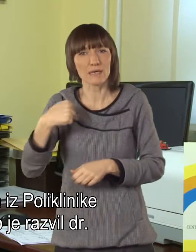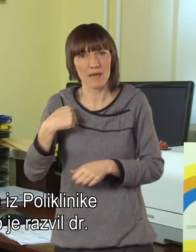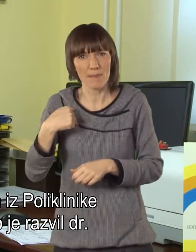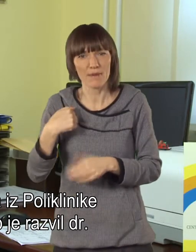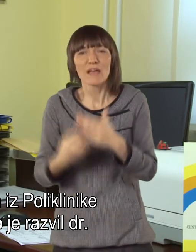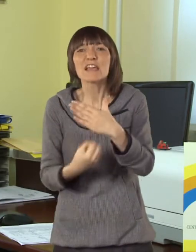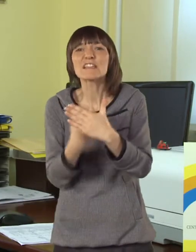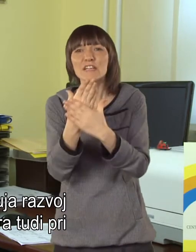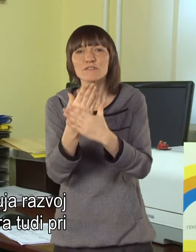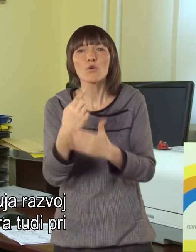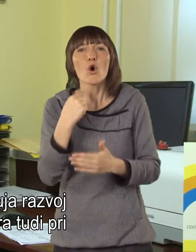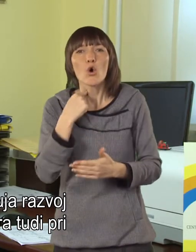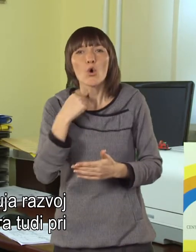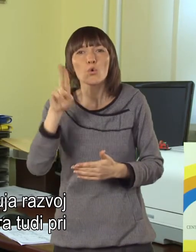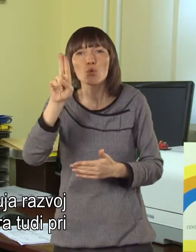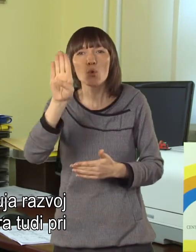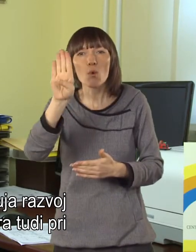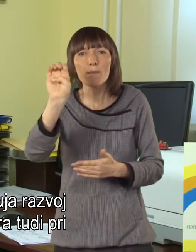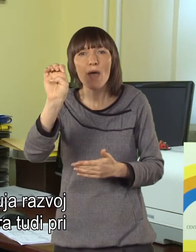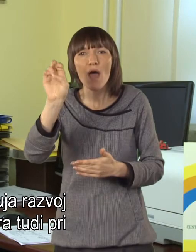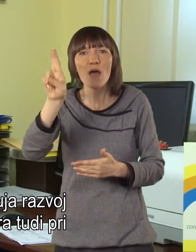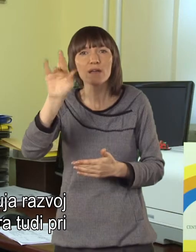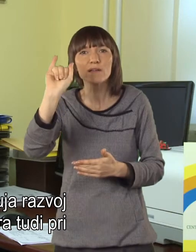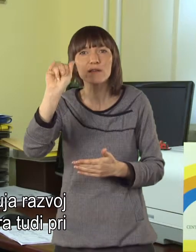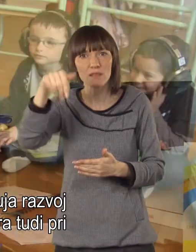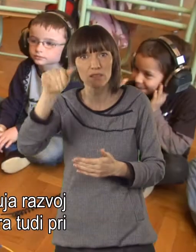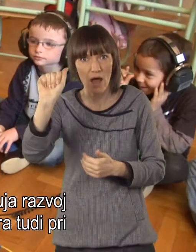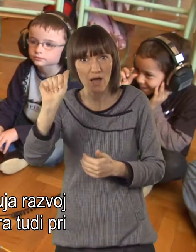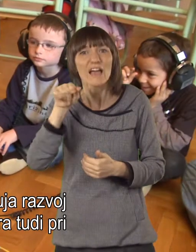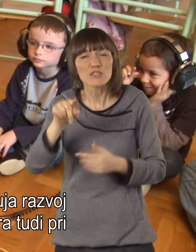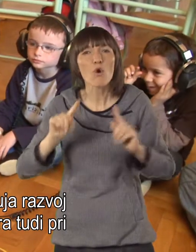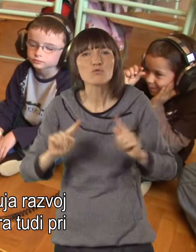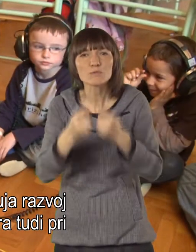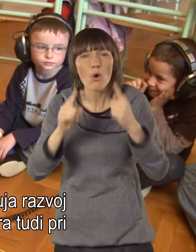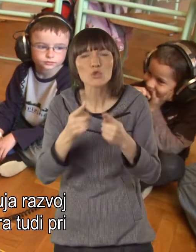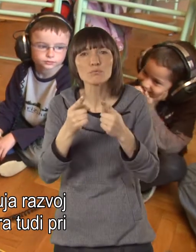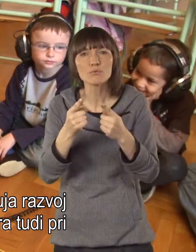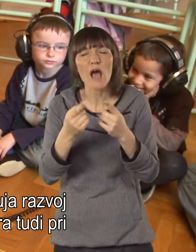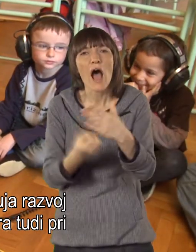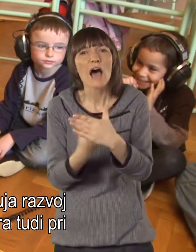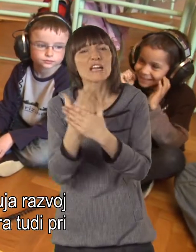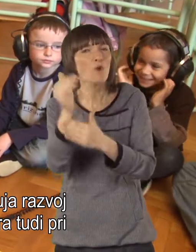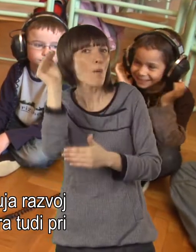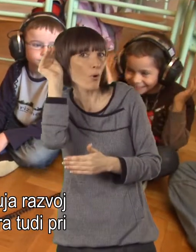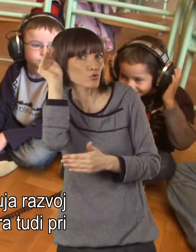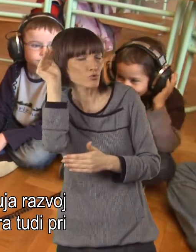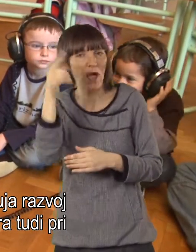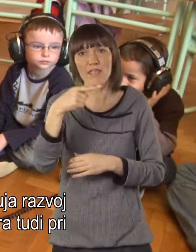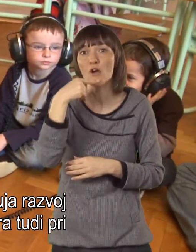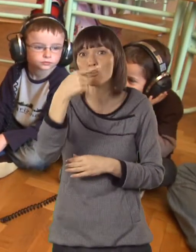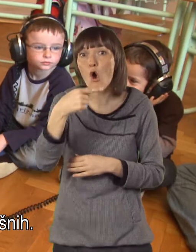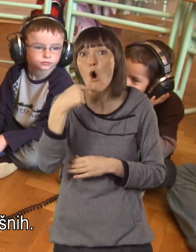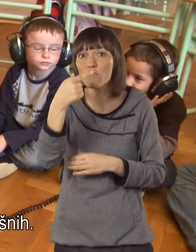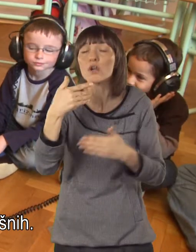jo je razvil dr. Guberina in nekako spodbuja razvoj poslušanja in govora